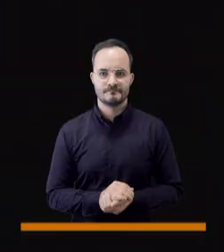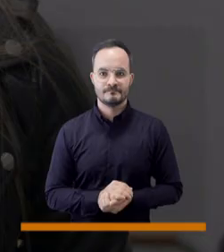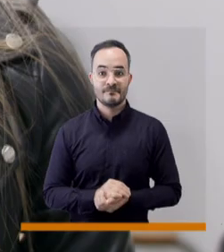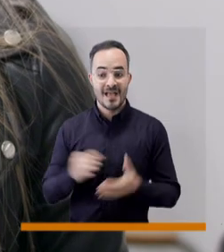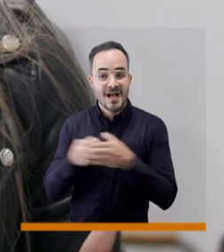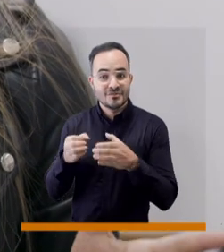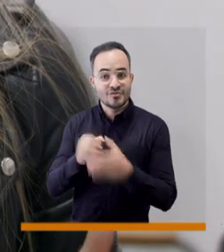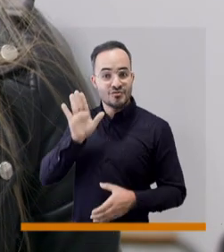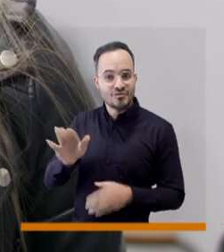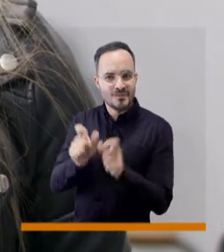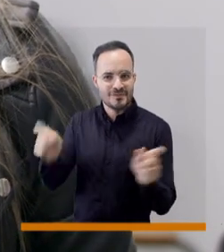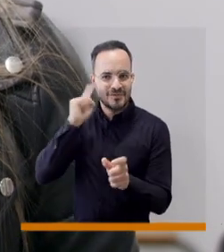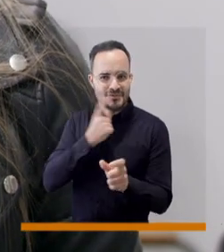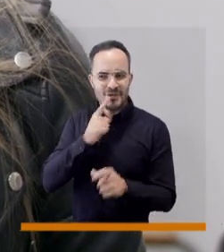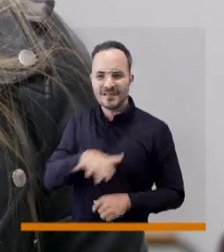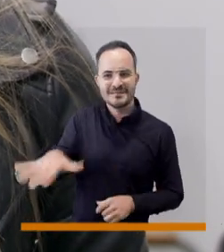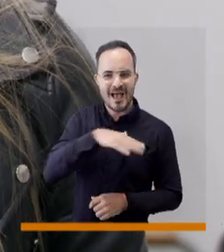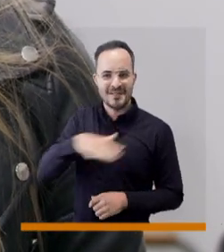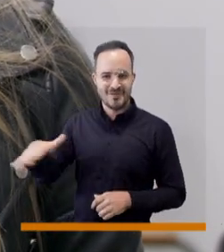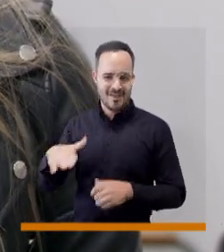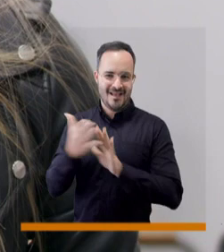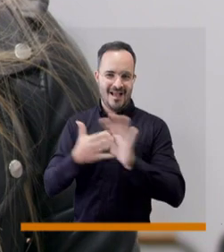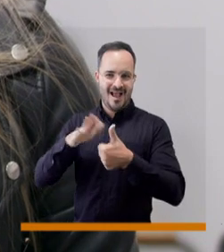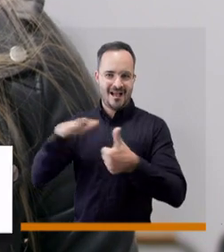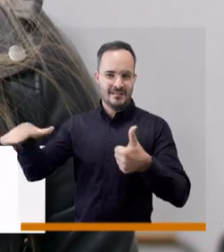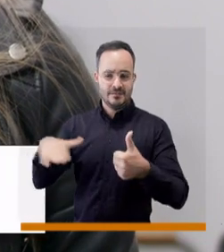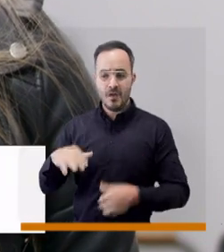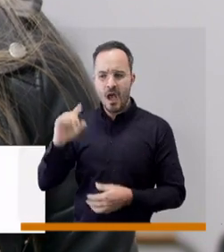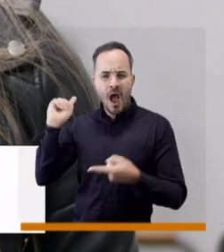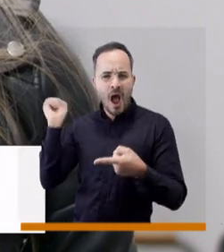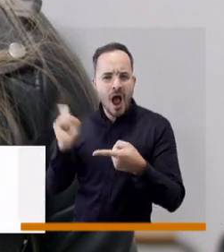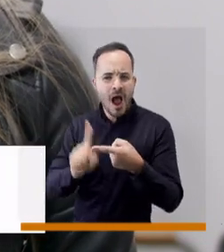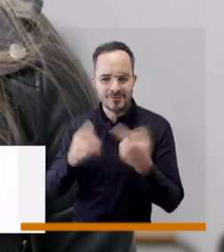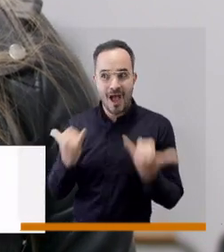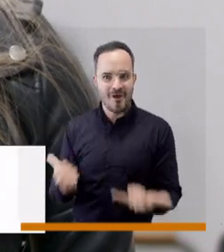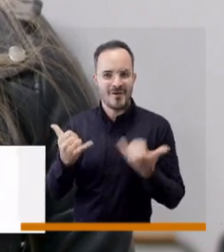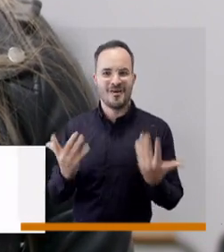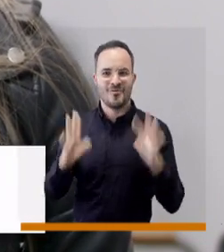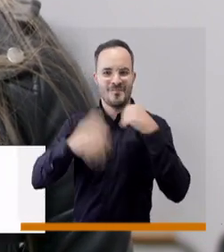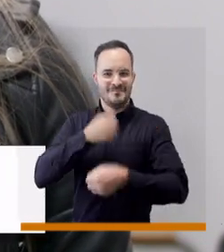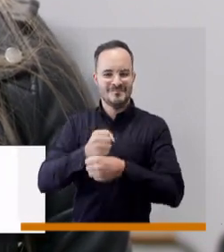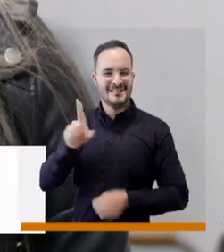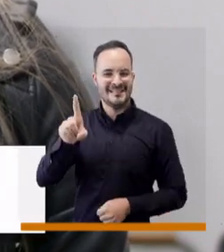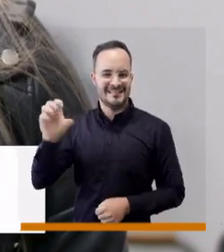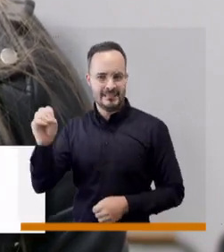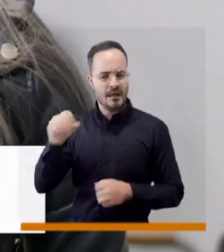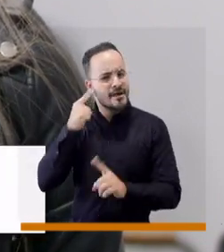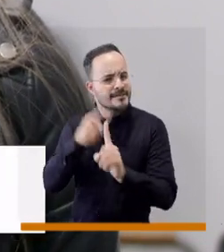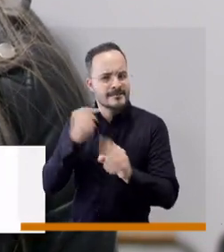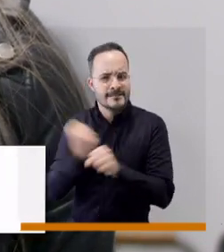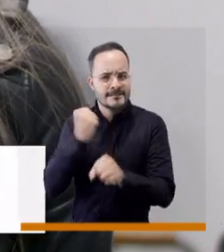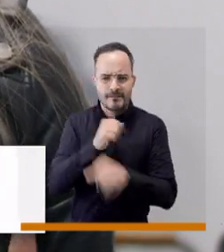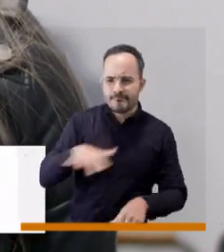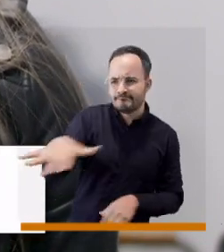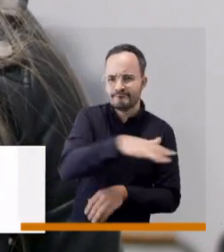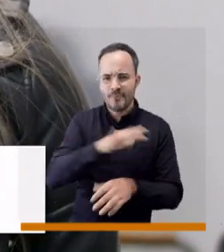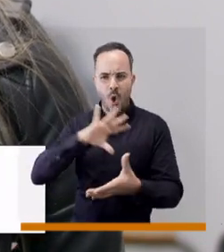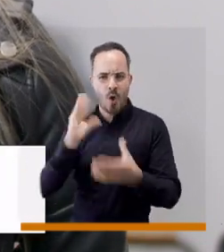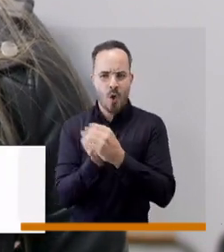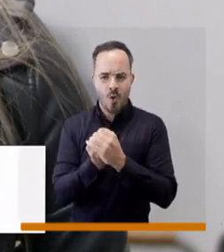La Asociación Antioqueña de Personas Sordas cumple 60 años, una entidad sin ánimo de lucro que trabaja por la inclusión en el territorio, pero